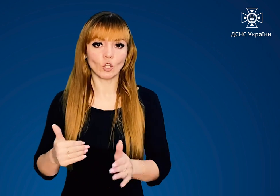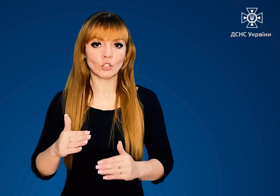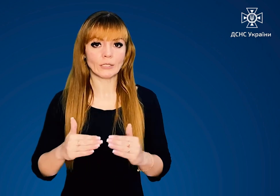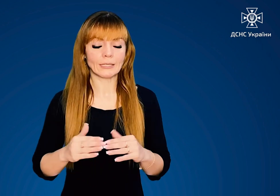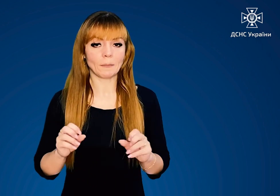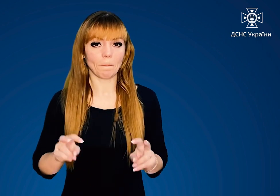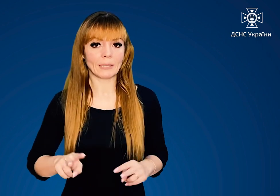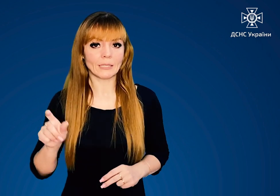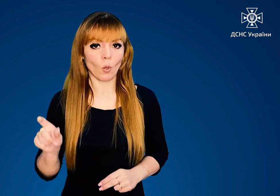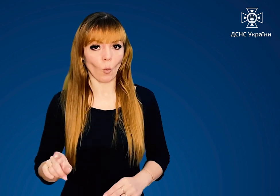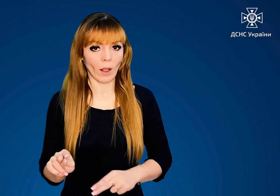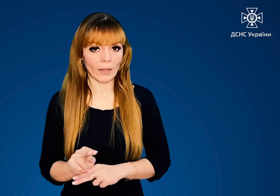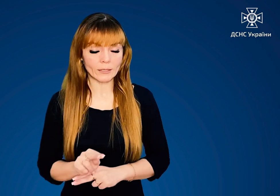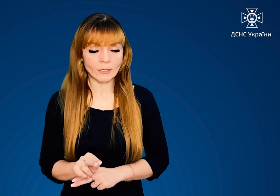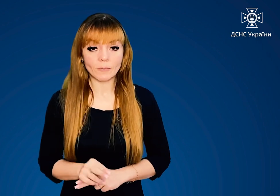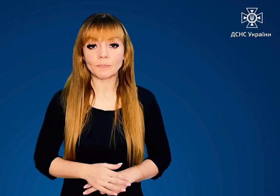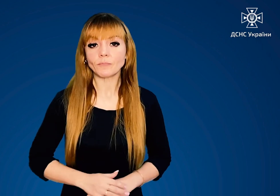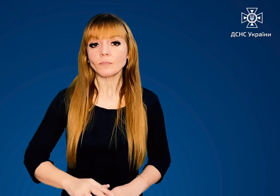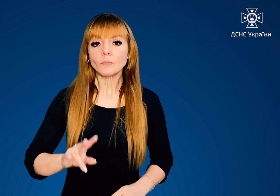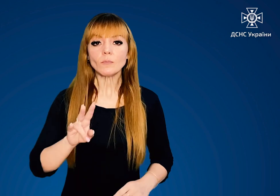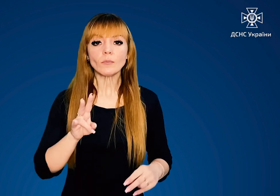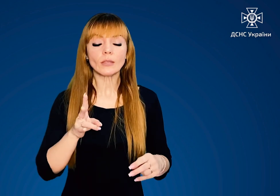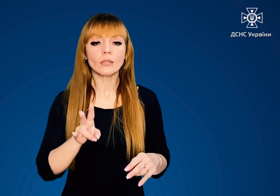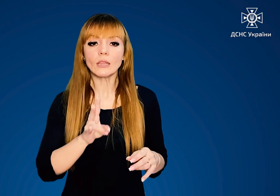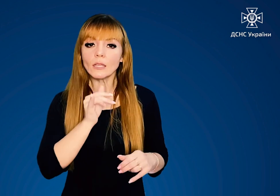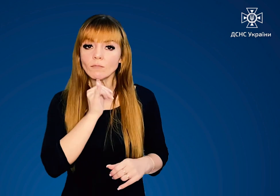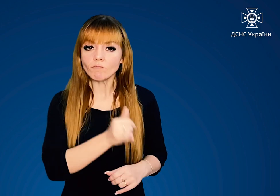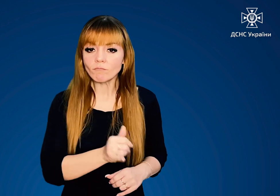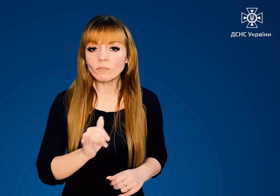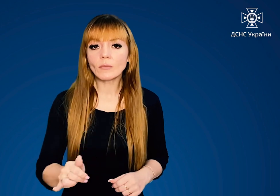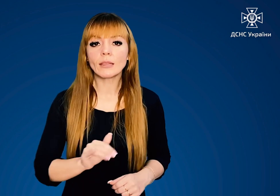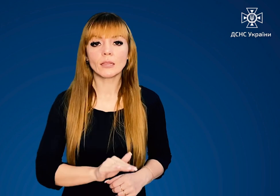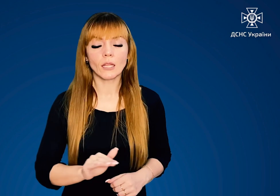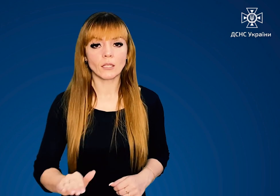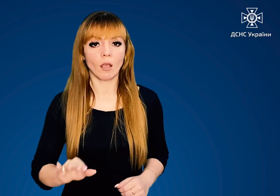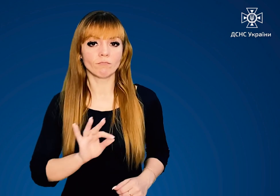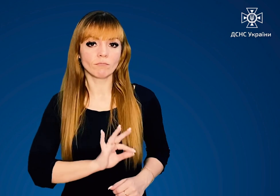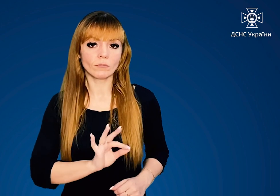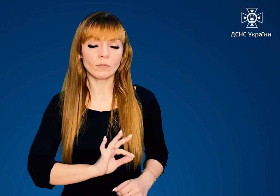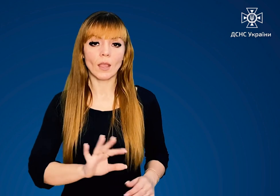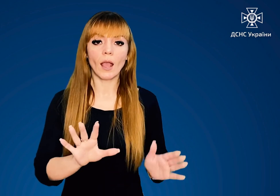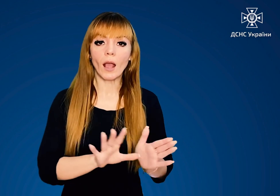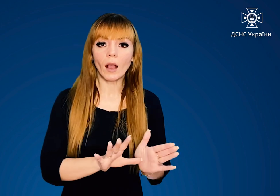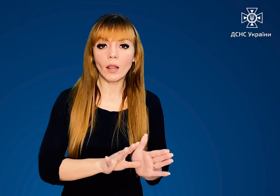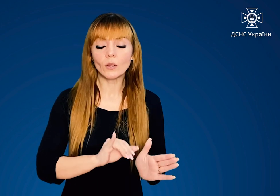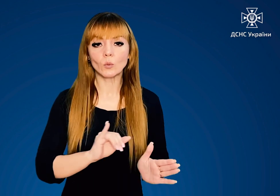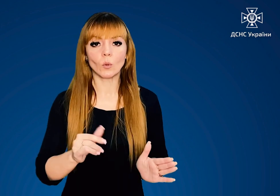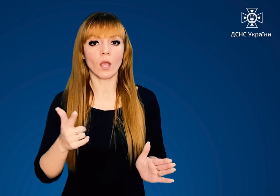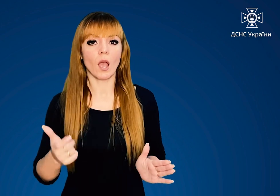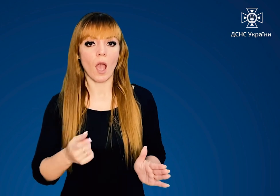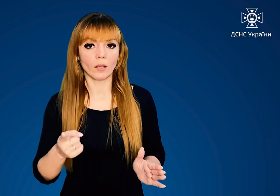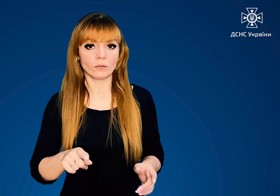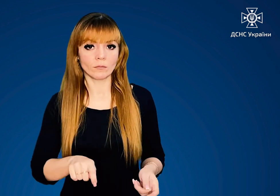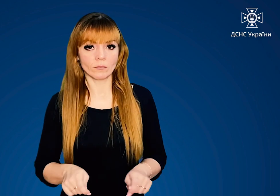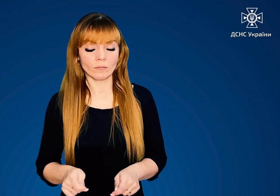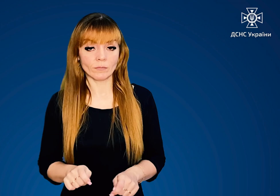викличте спеціаліста Не дозволяйте користуватися дітям електро- та газовими приладами